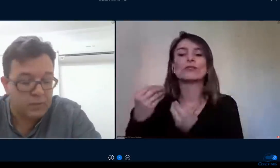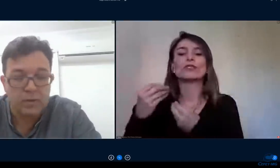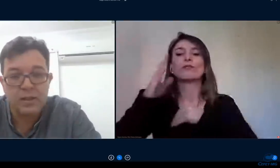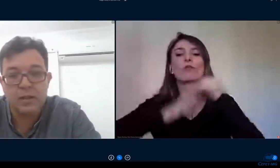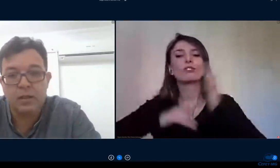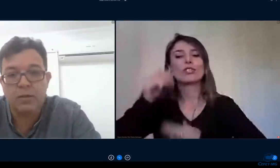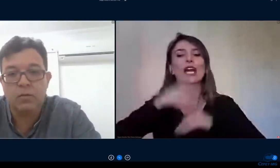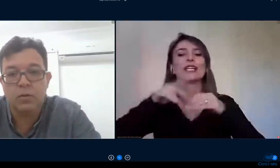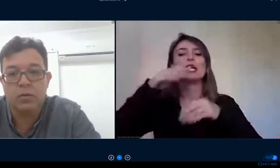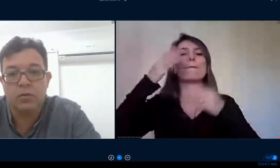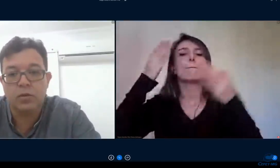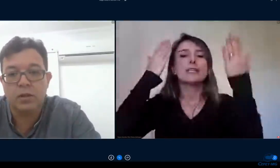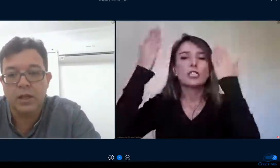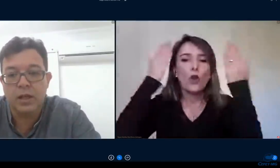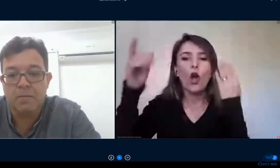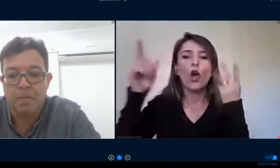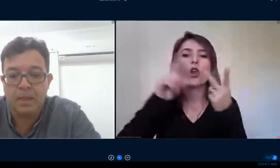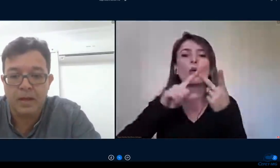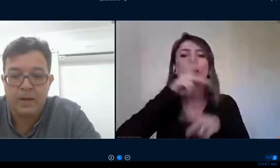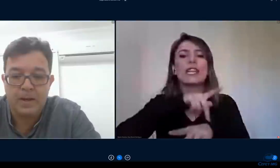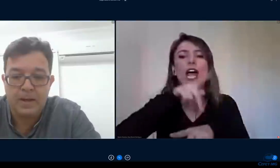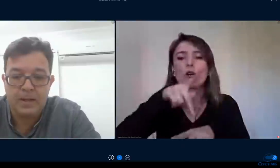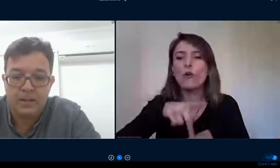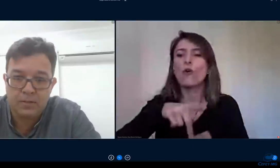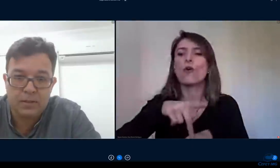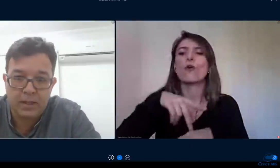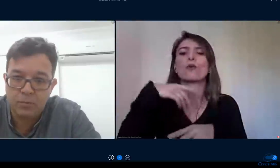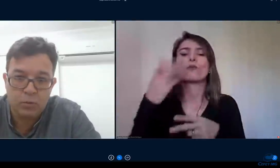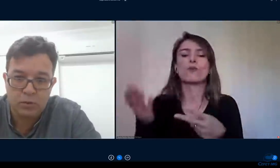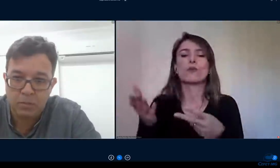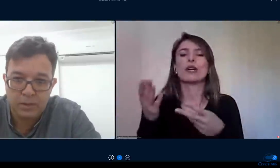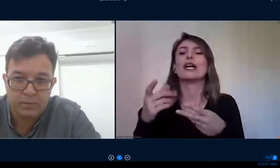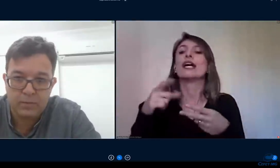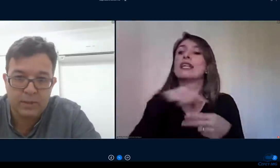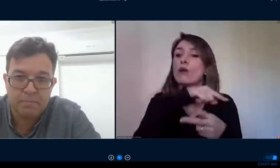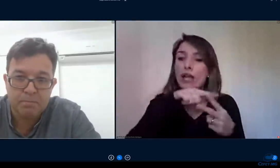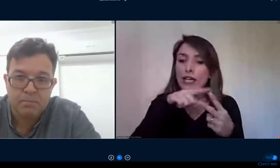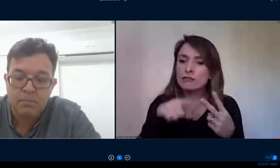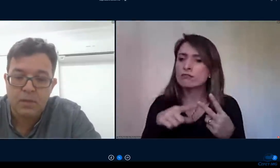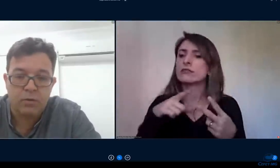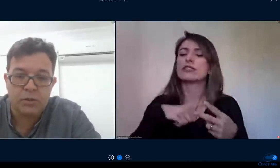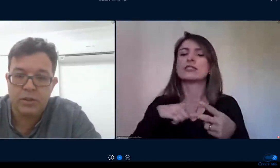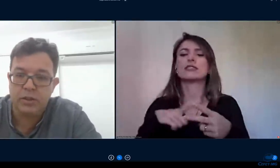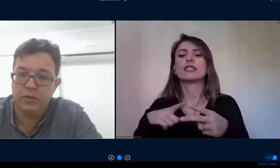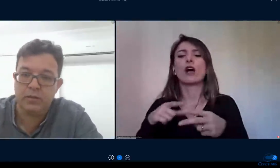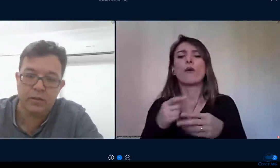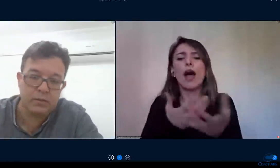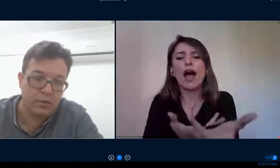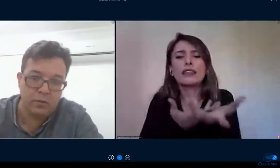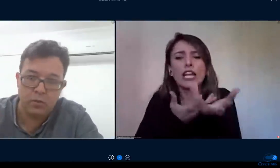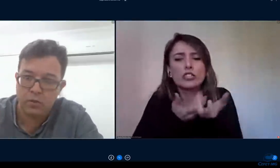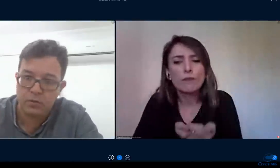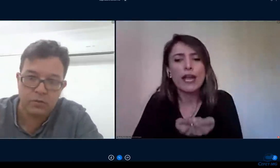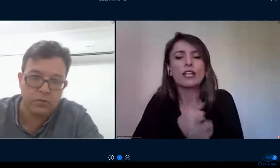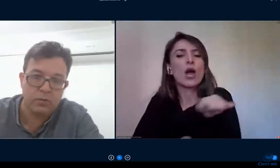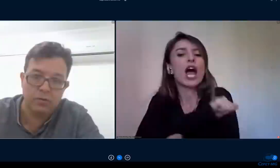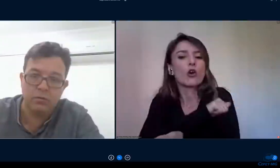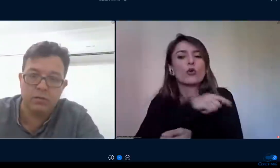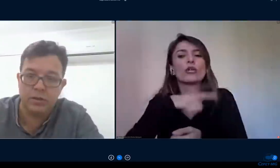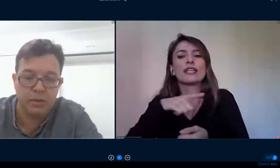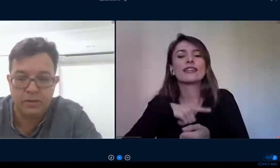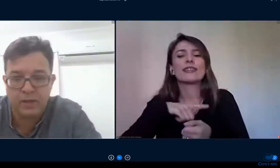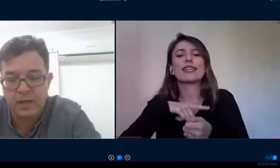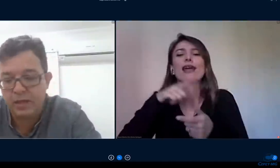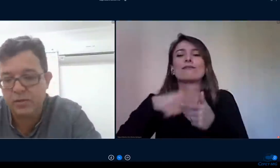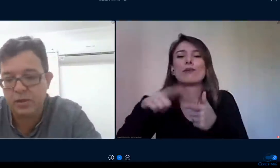que estão atendendo alunos que tem necessidades múltiplas né autistas transtornos